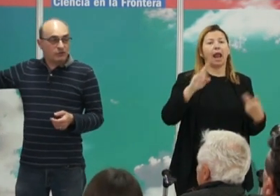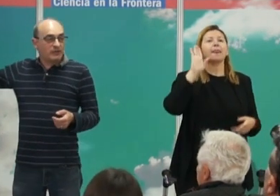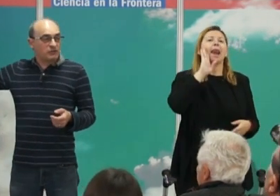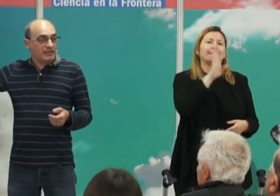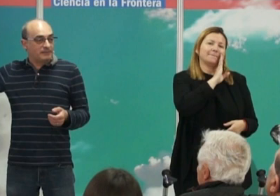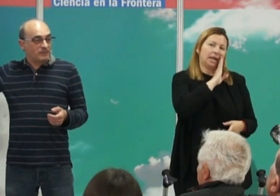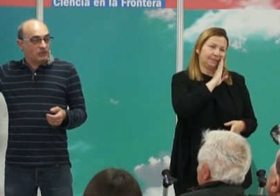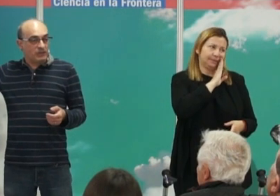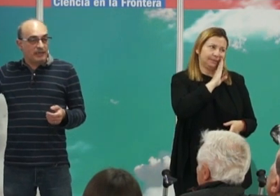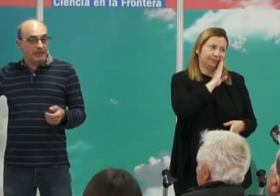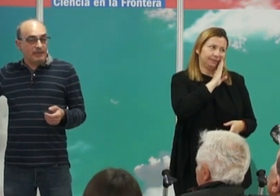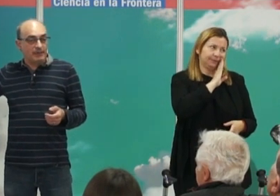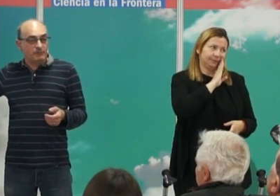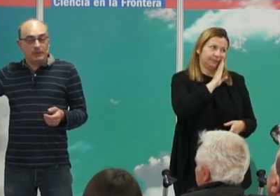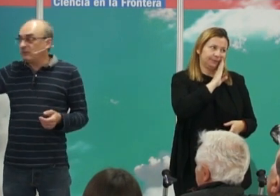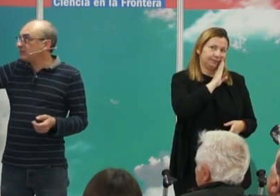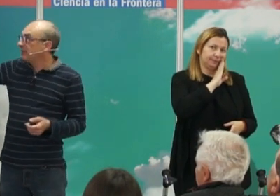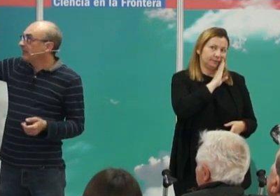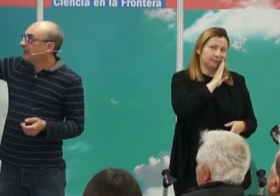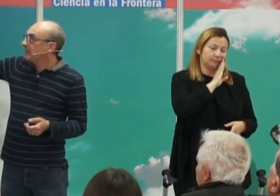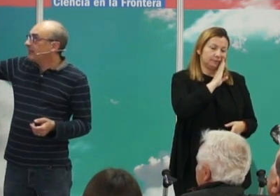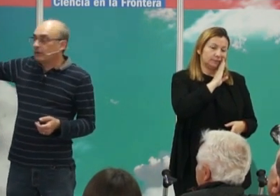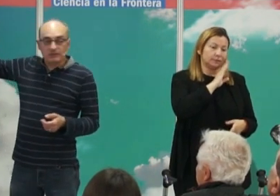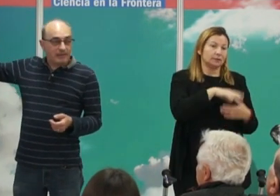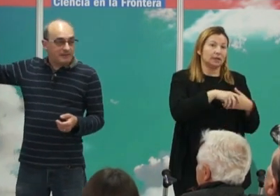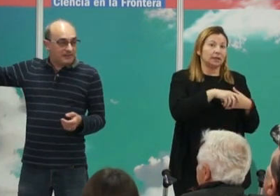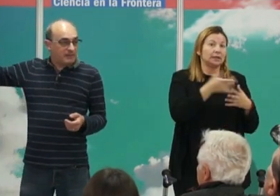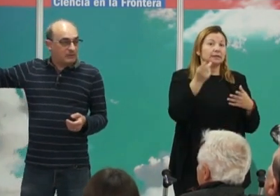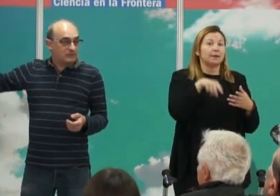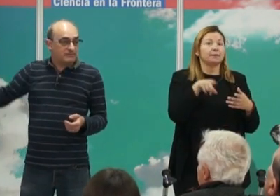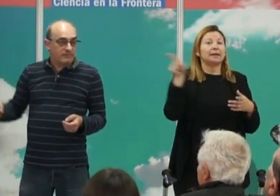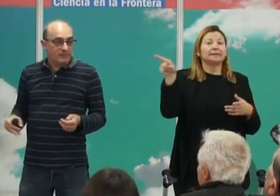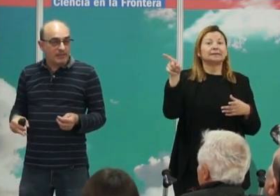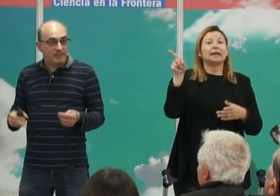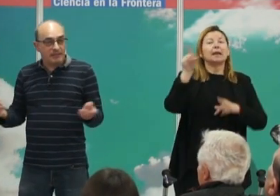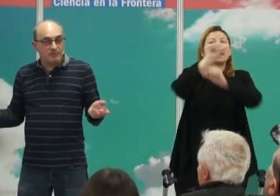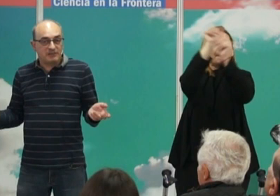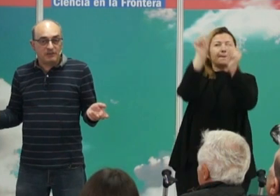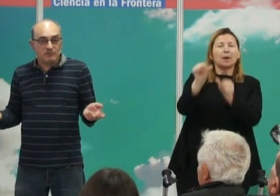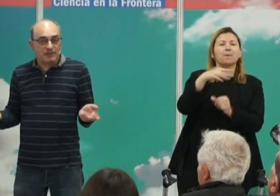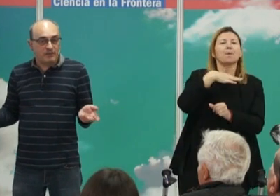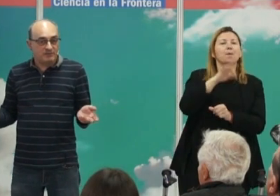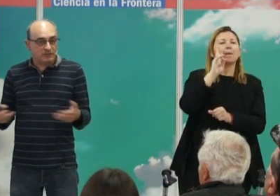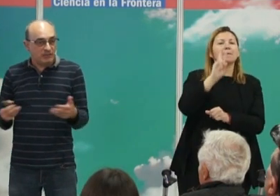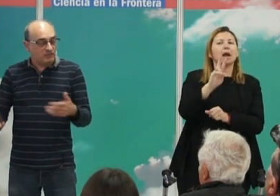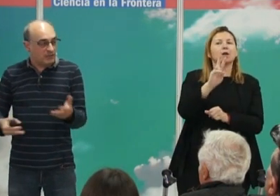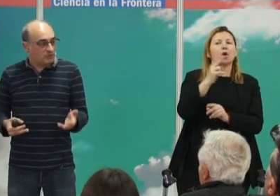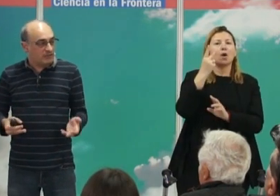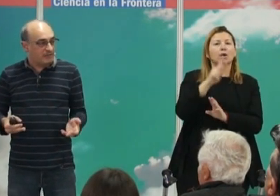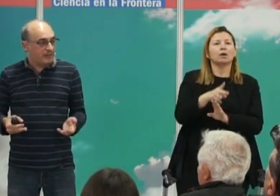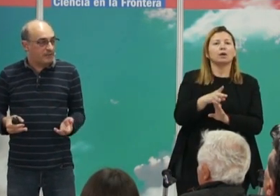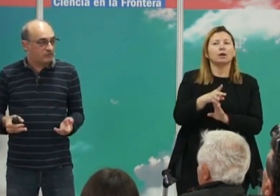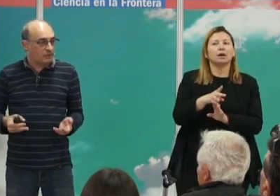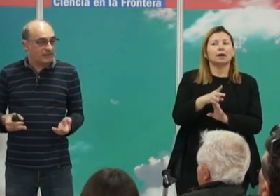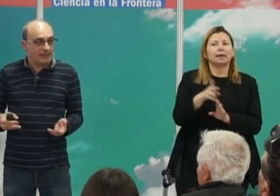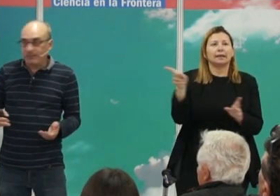no solo eso sino que podemos encontrar este patrón también en el pasado en poblaciones de las cuales no tenemos